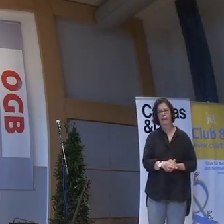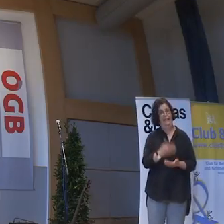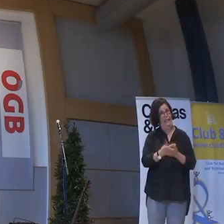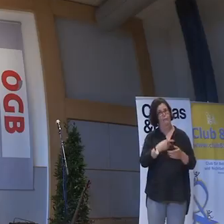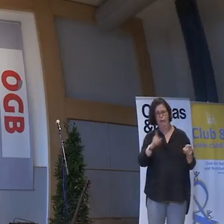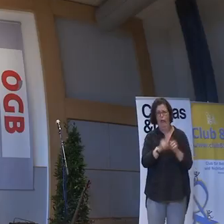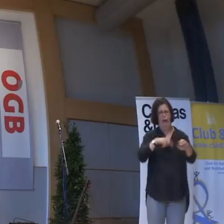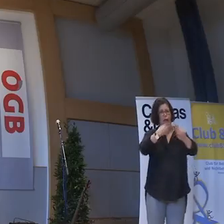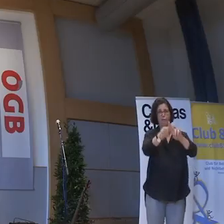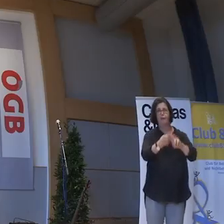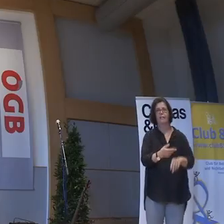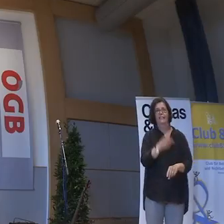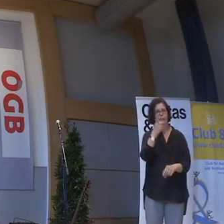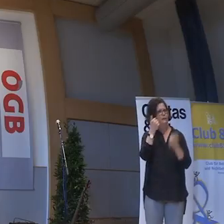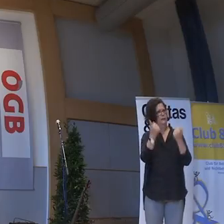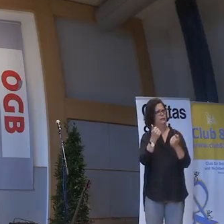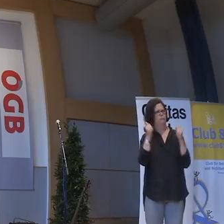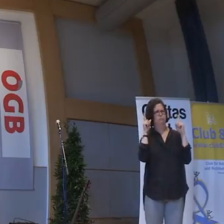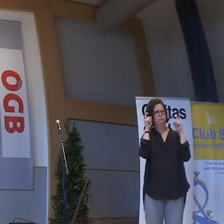euch jetzt. Ihr fragt euch,